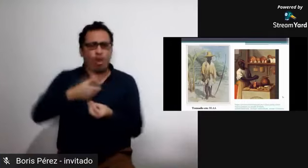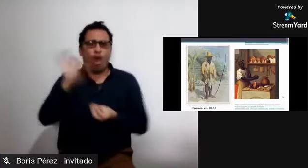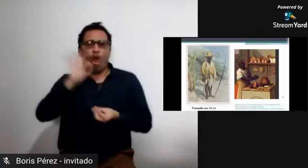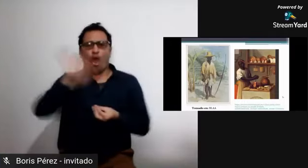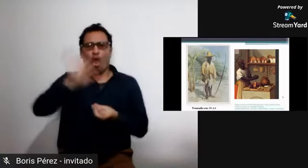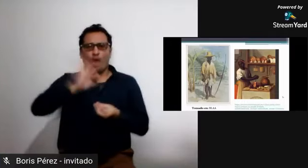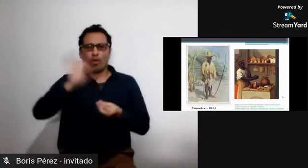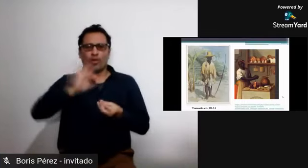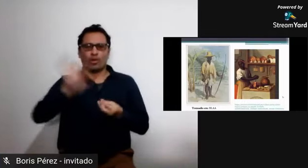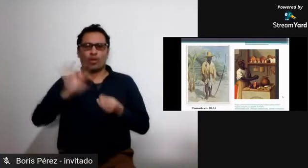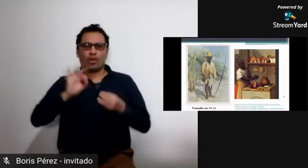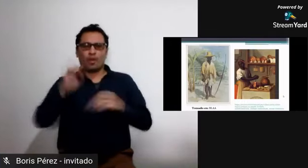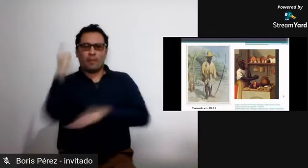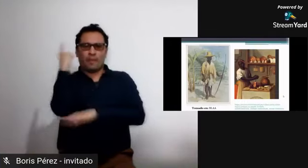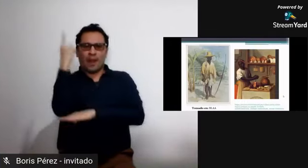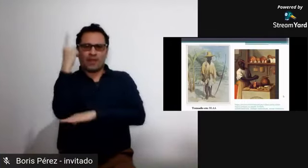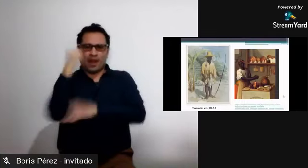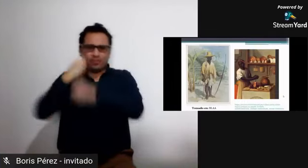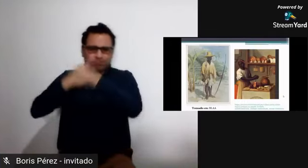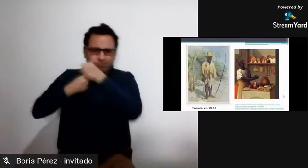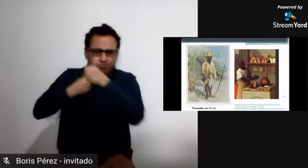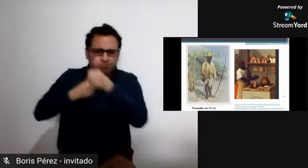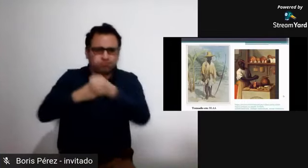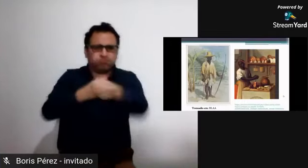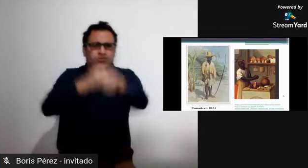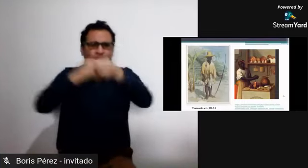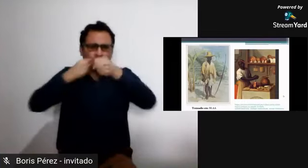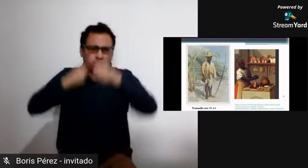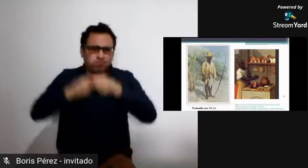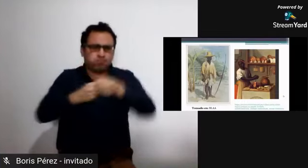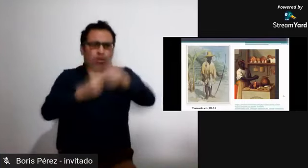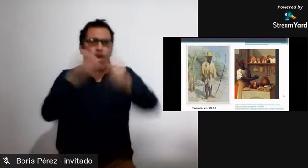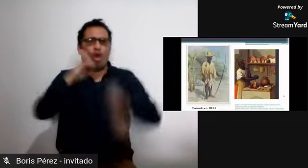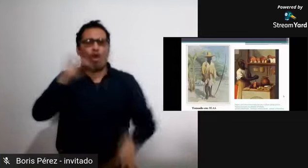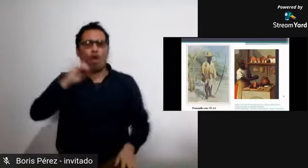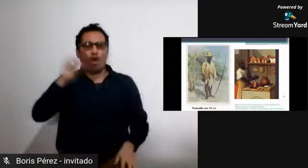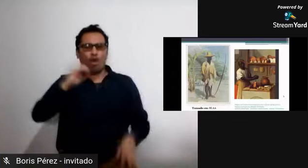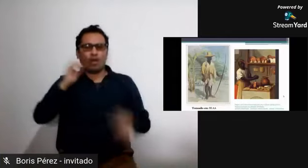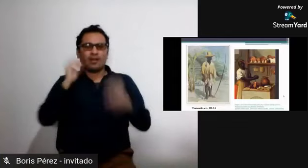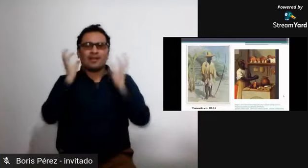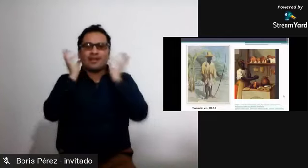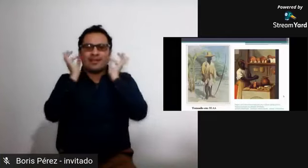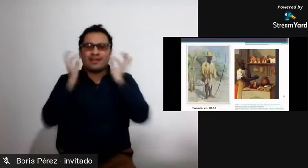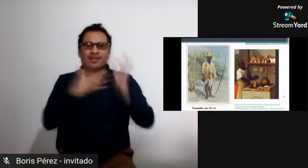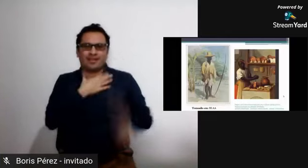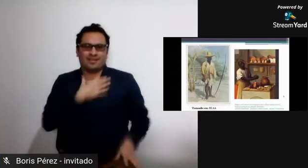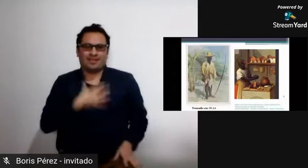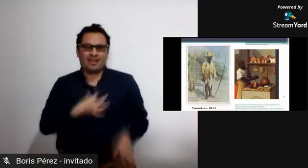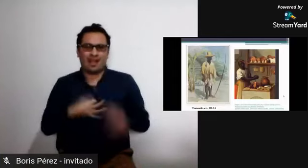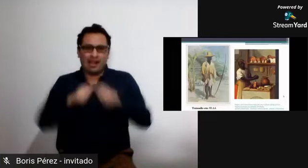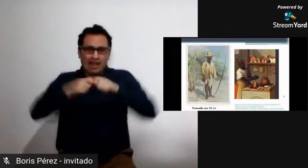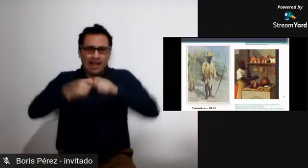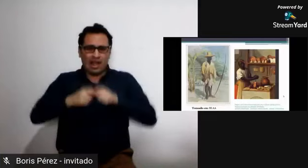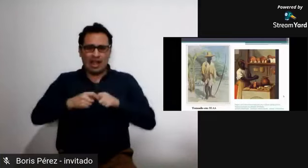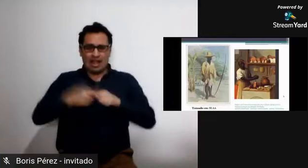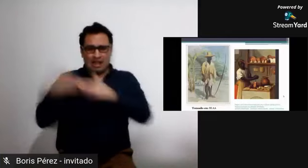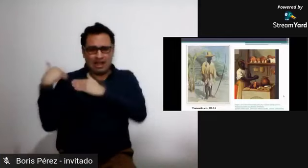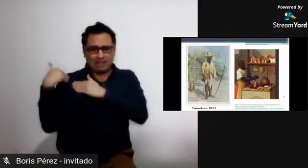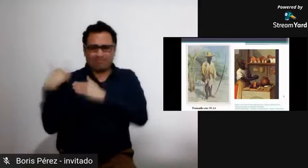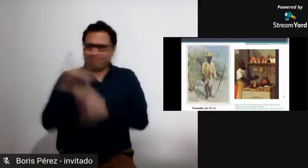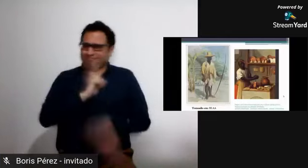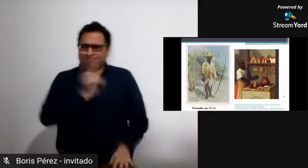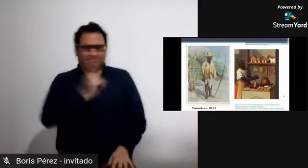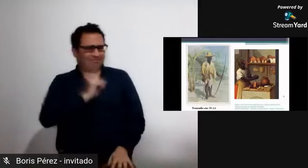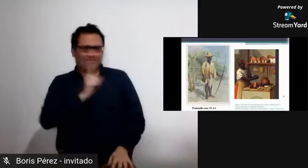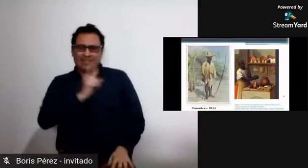grandes haciendas y no tenían la posibilidad de tener muchos recursos económicos sin embargo estos libertos se dedicaban